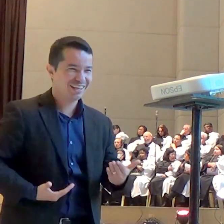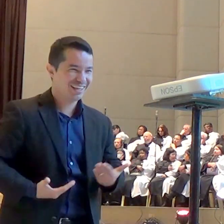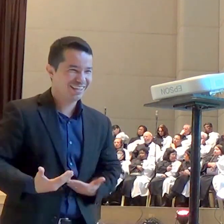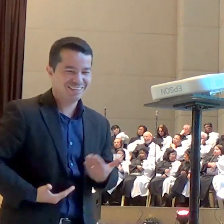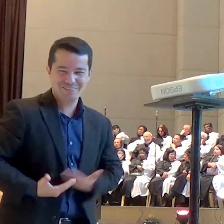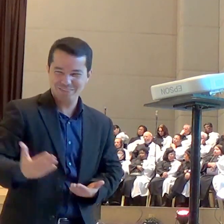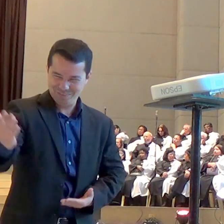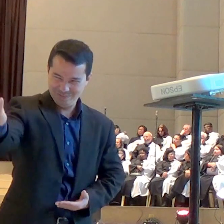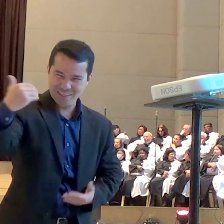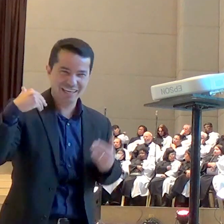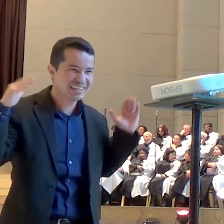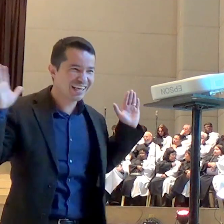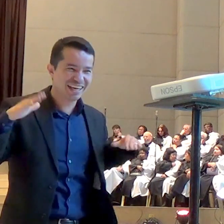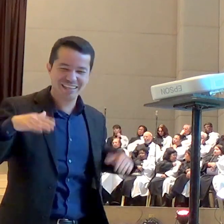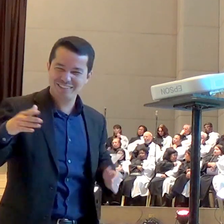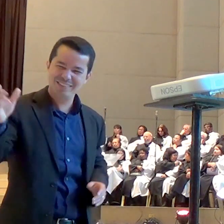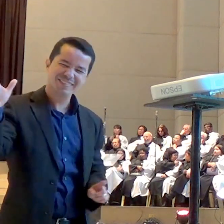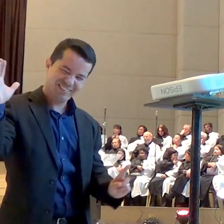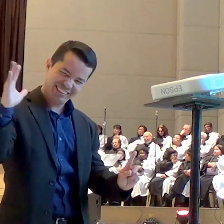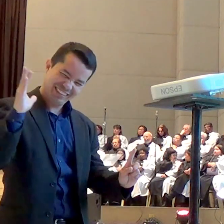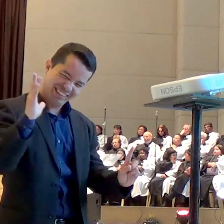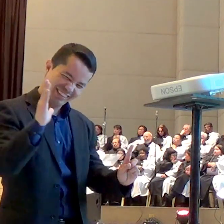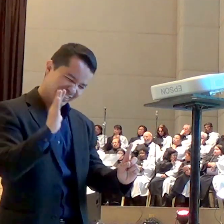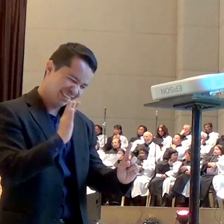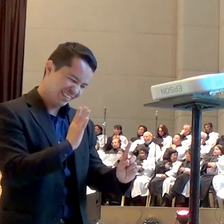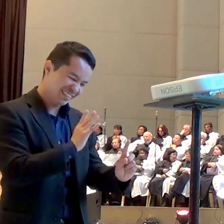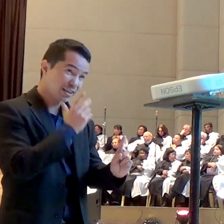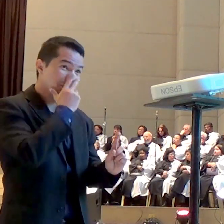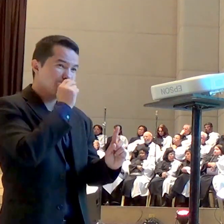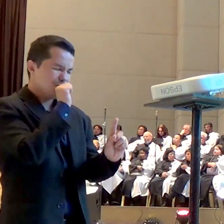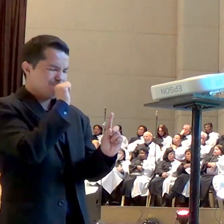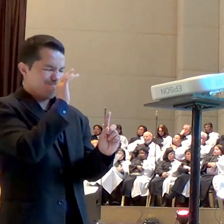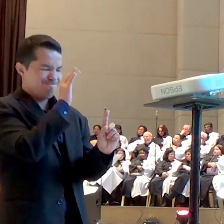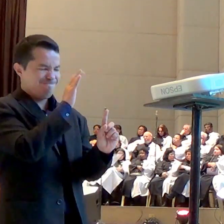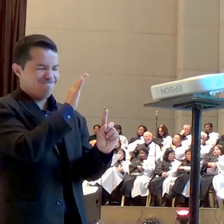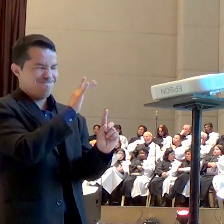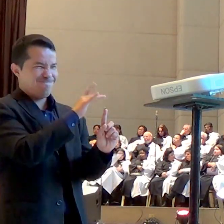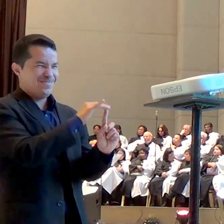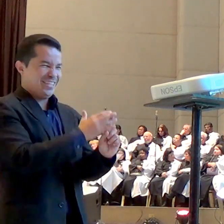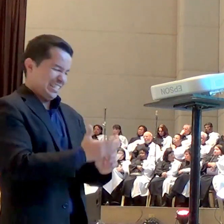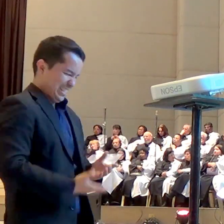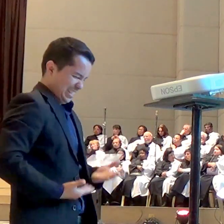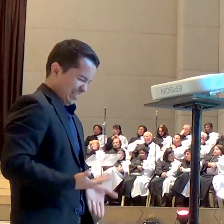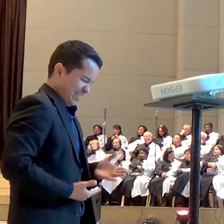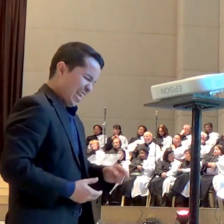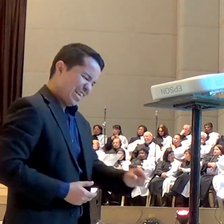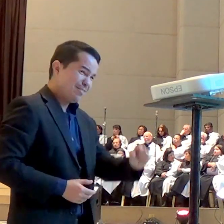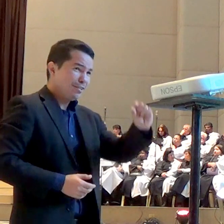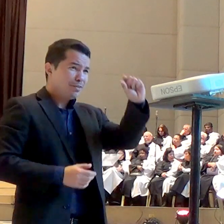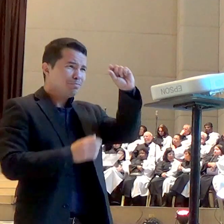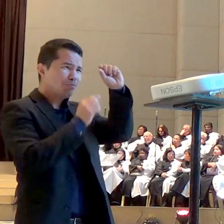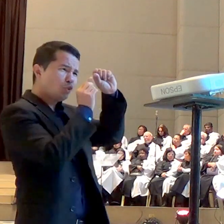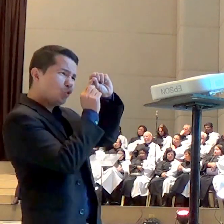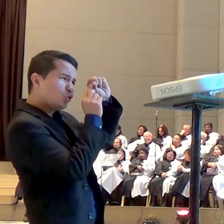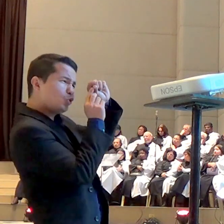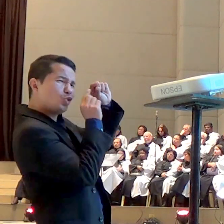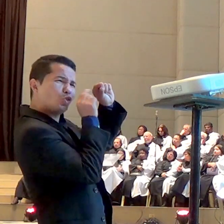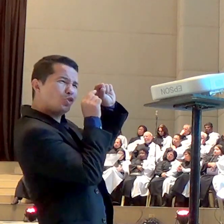porque esse meu filhinho aqui essa coisinha de nada está clamando o meu